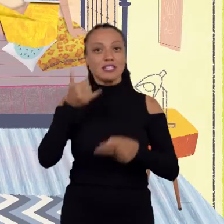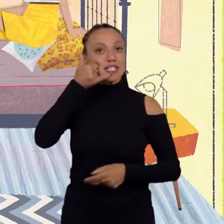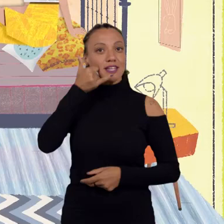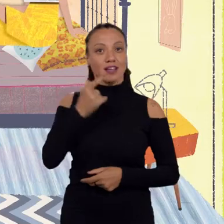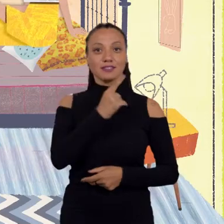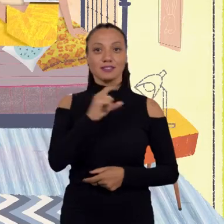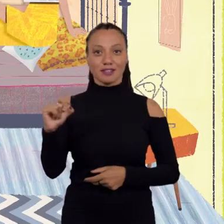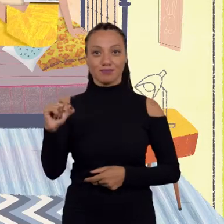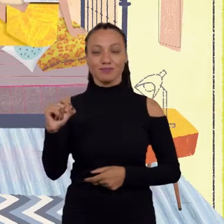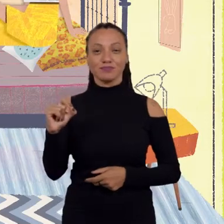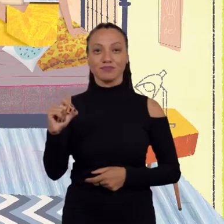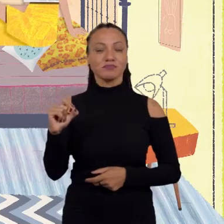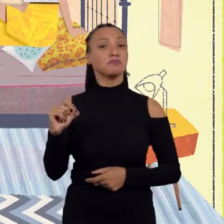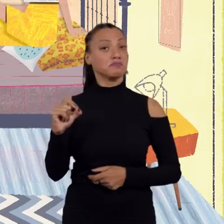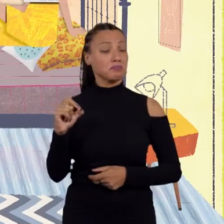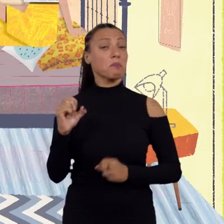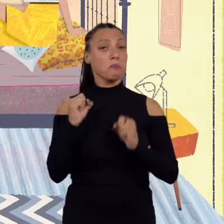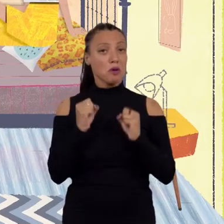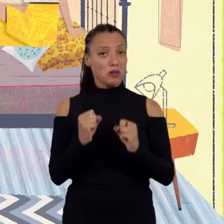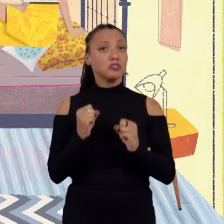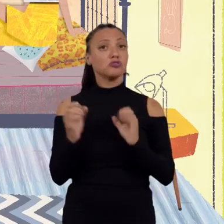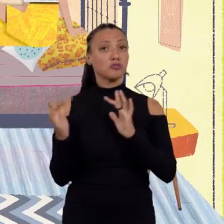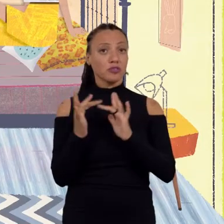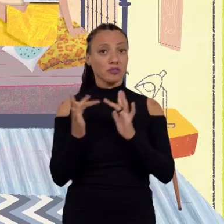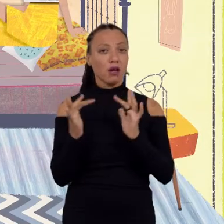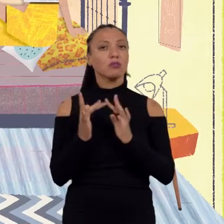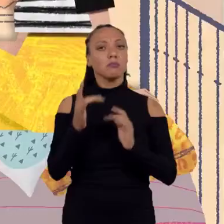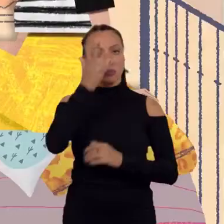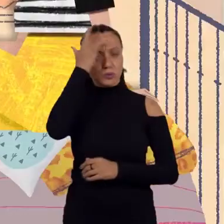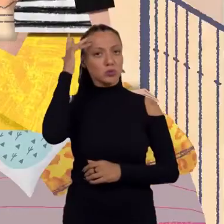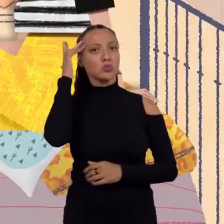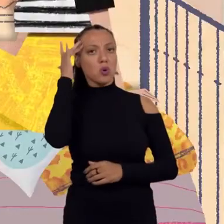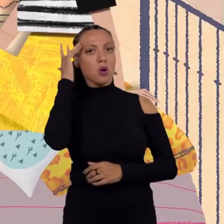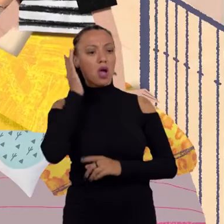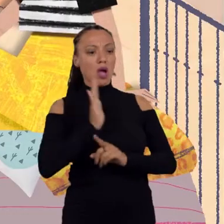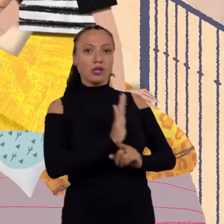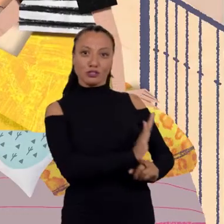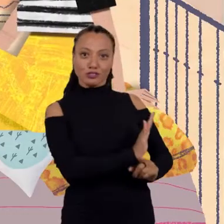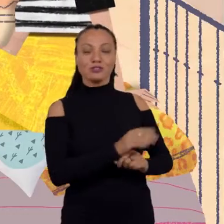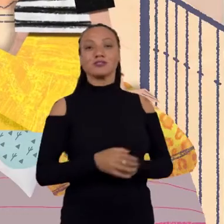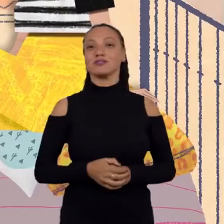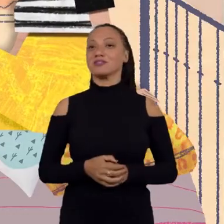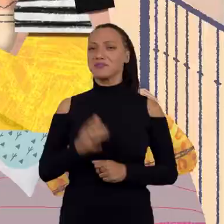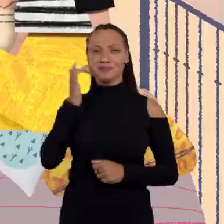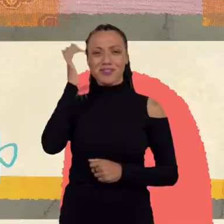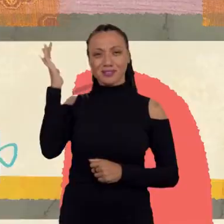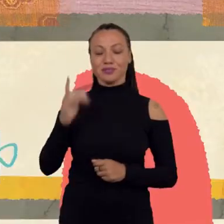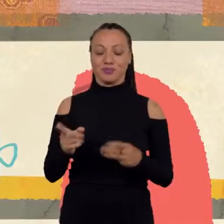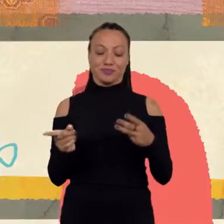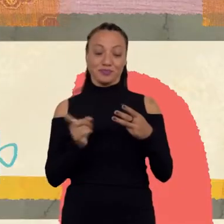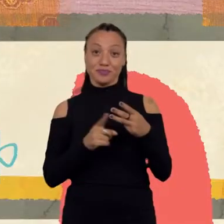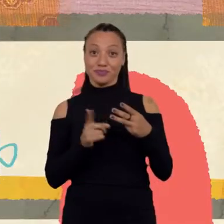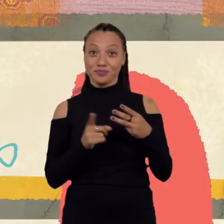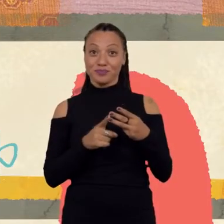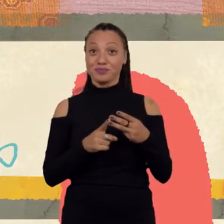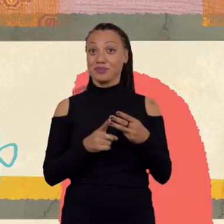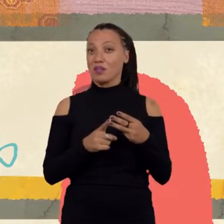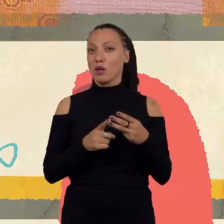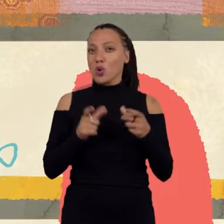um telefone em que alguns técnicos vão te atender e encaminhar seu caso. Super fácil. Se essa situação acontece também na comunidade, na família, você